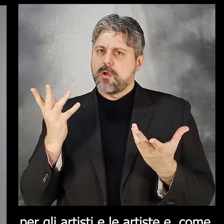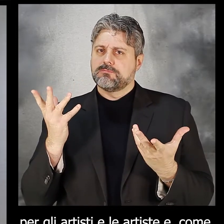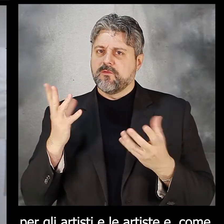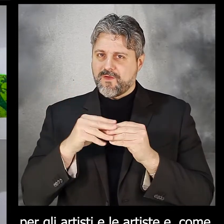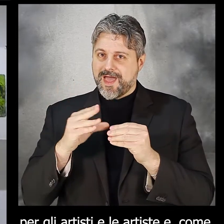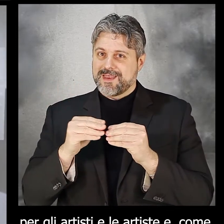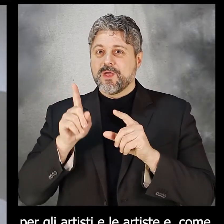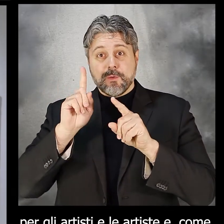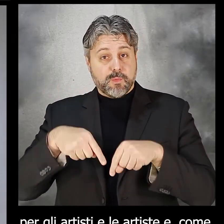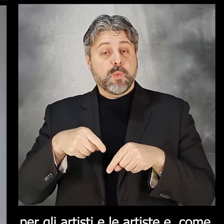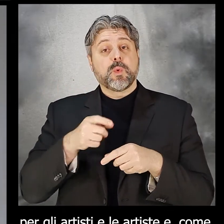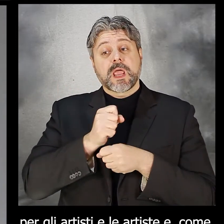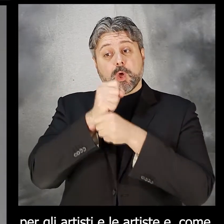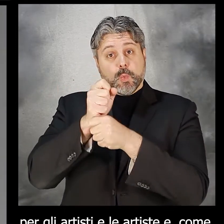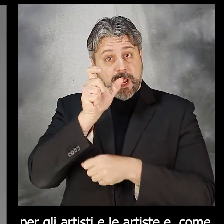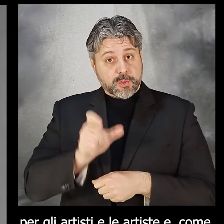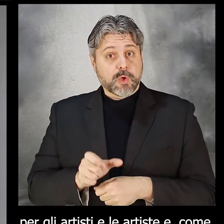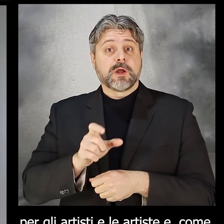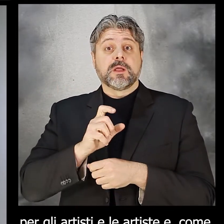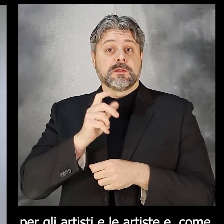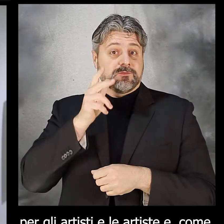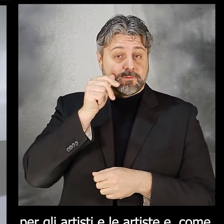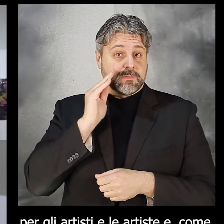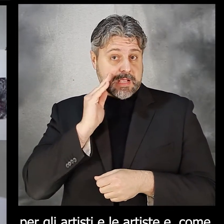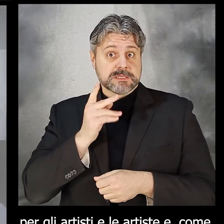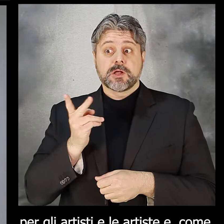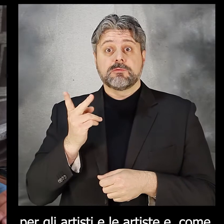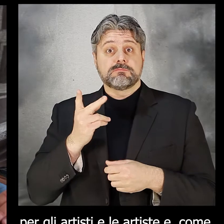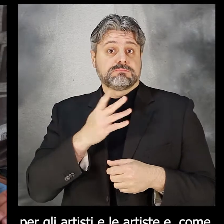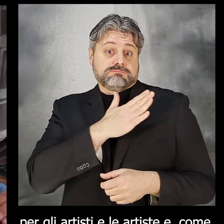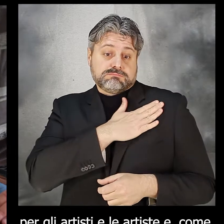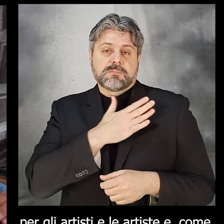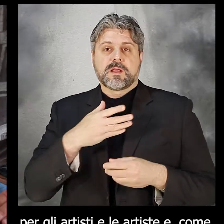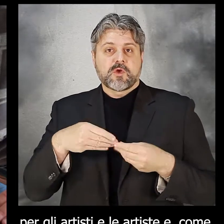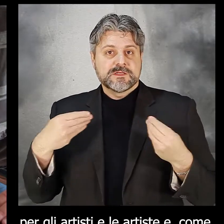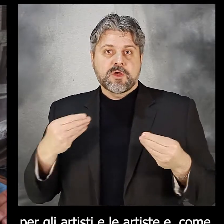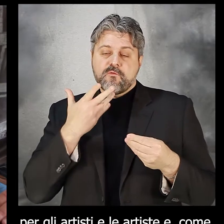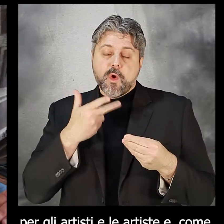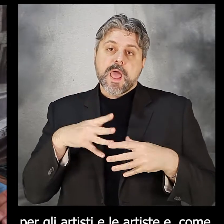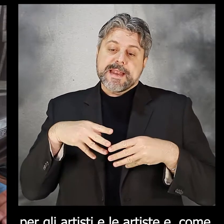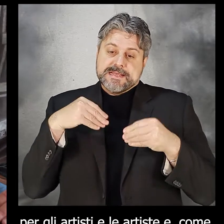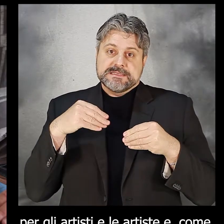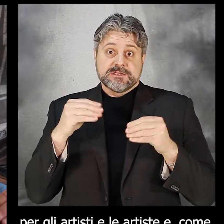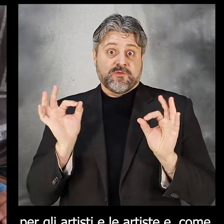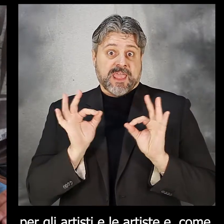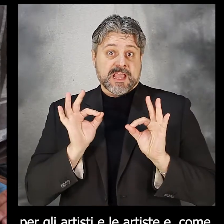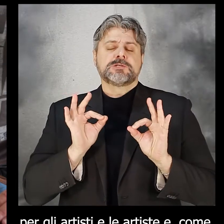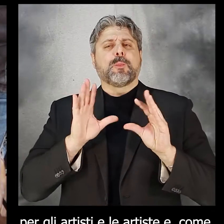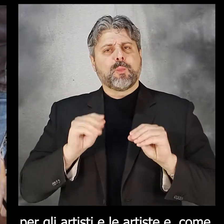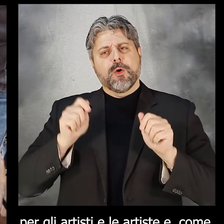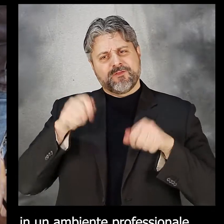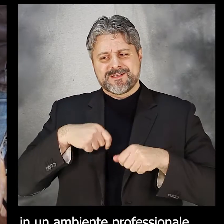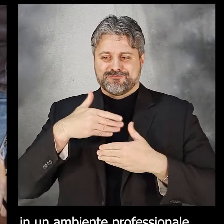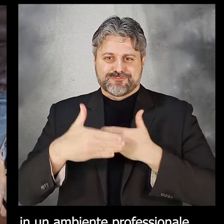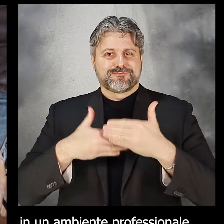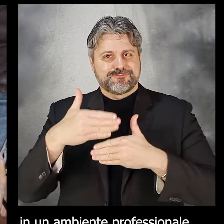e, come per questa mostra, per curatori e curatrici che desiderano misurarsi e muovere in primi